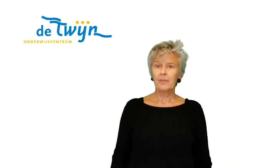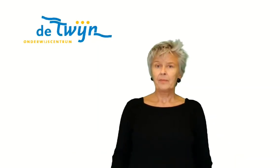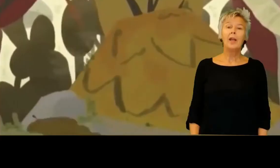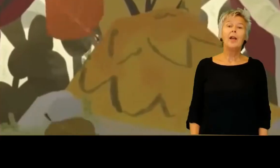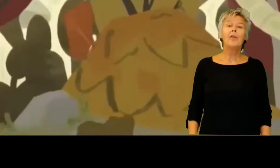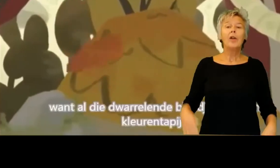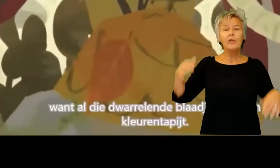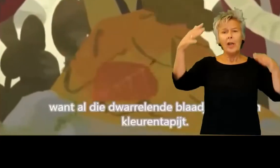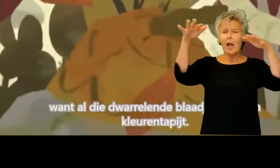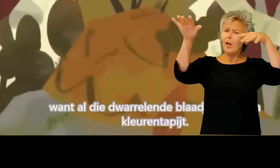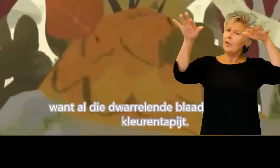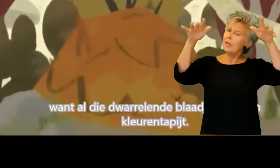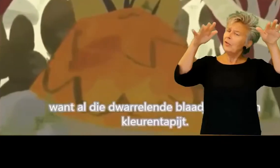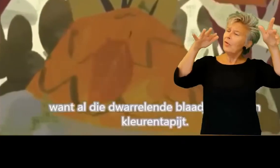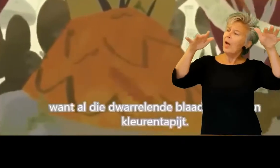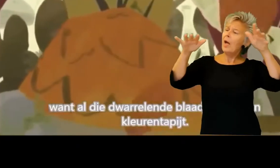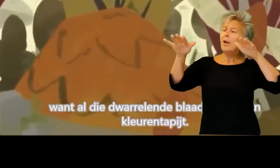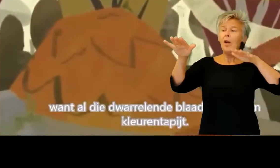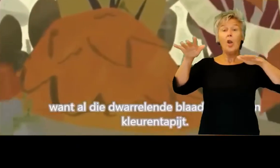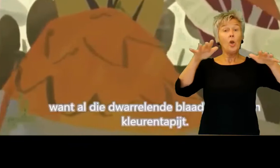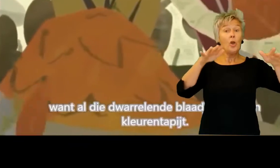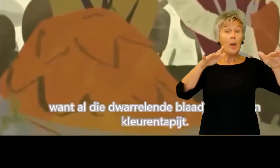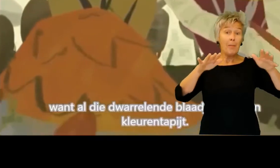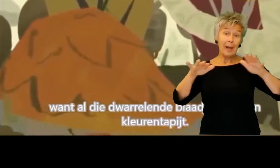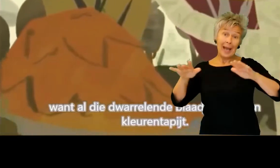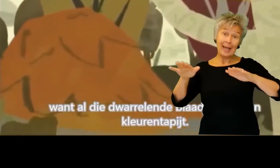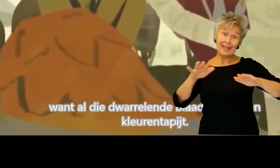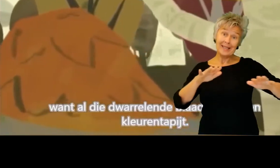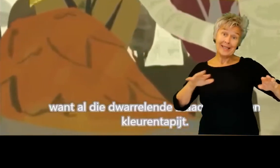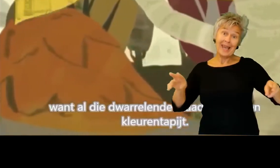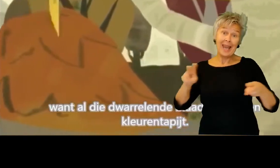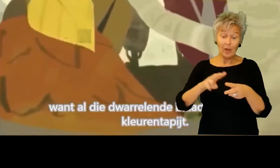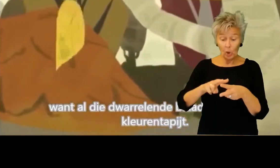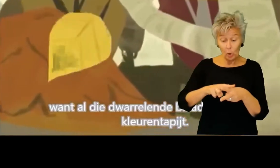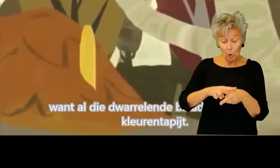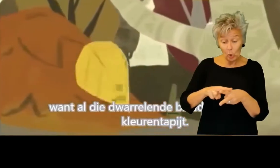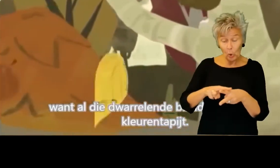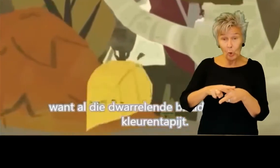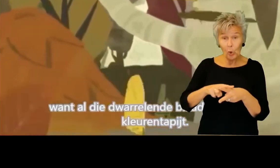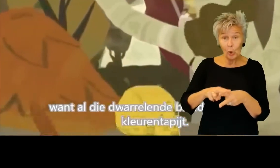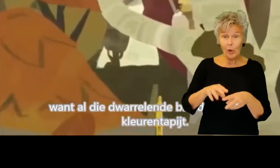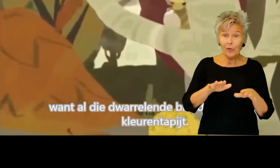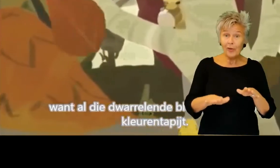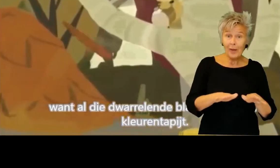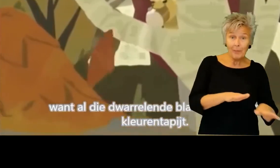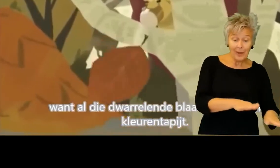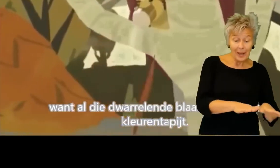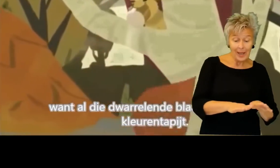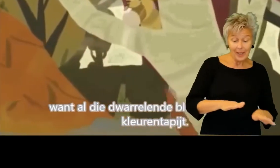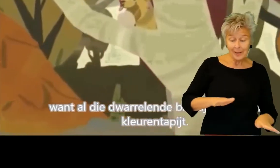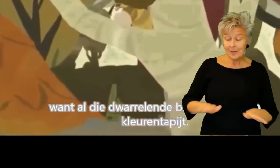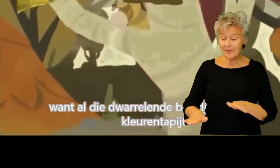Want al die dwarrelende blaadjes zijn een kleurentapijt.